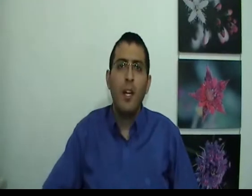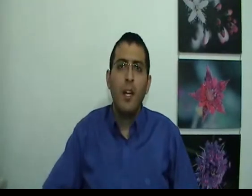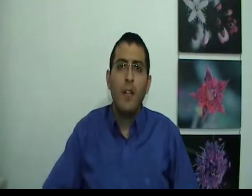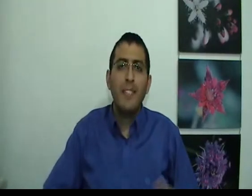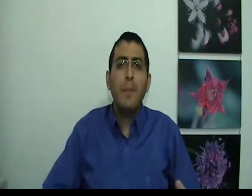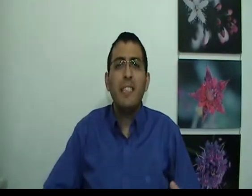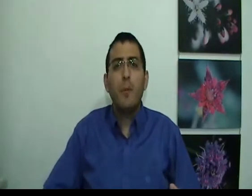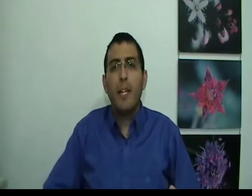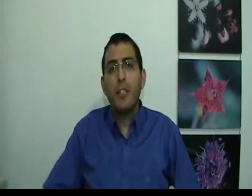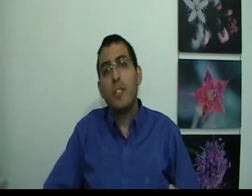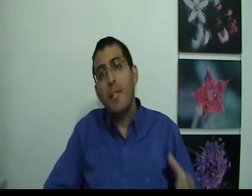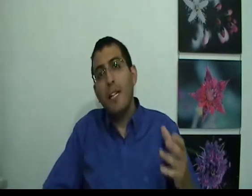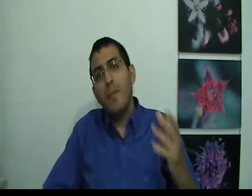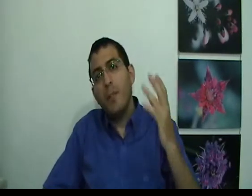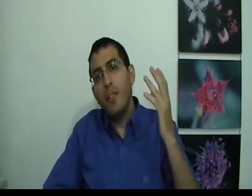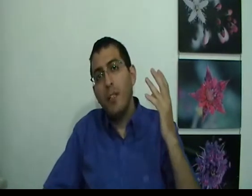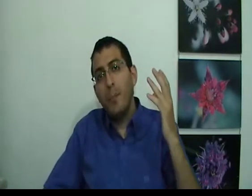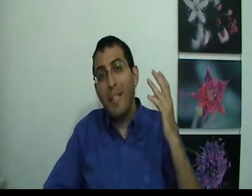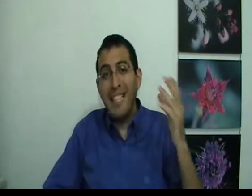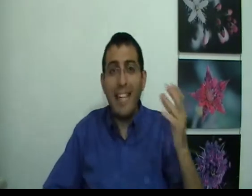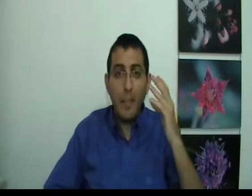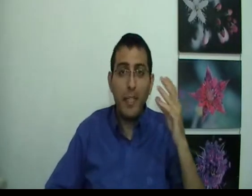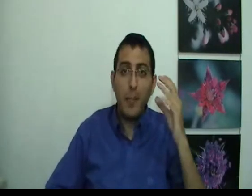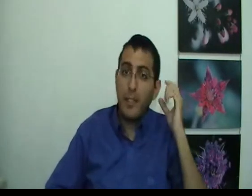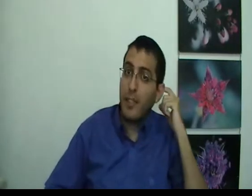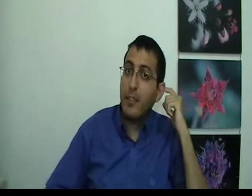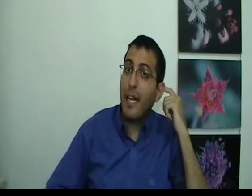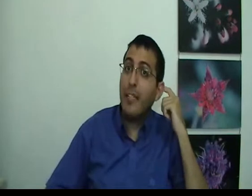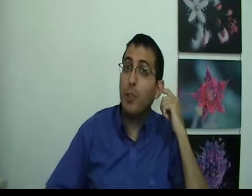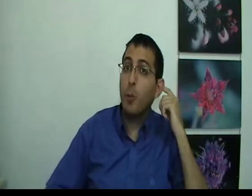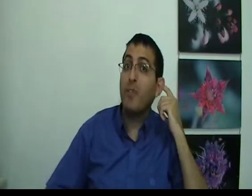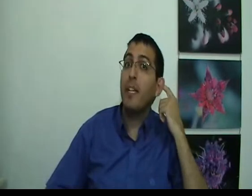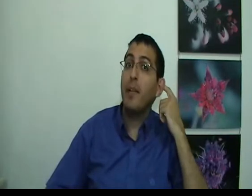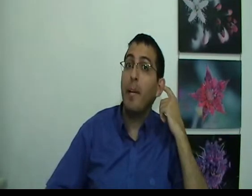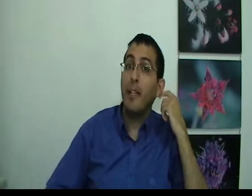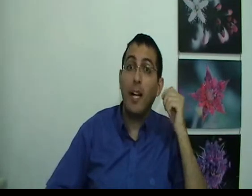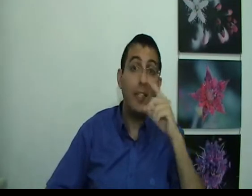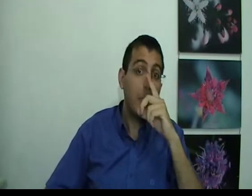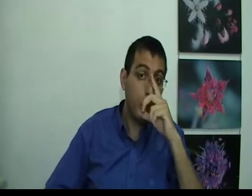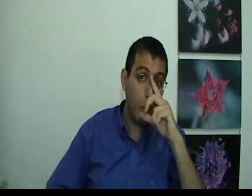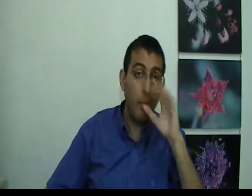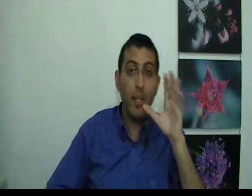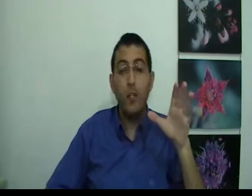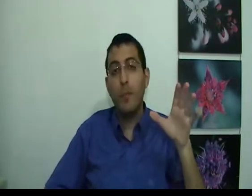וזה בעצם אומר שכשבן אדם מצד האמת האמיתית אין שום הבדל בין אדם שחולם חלום